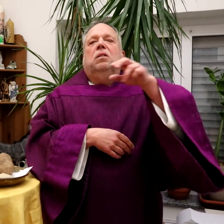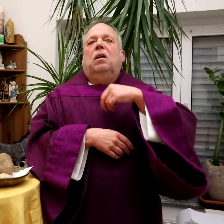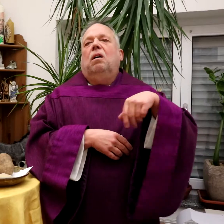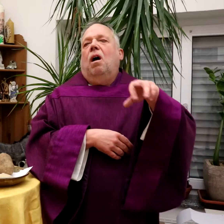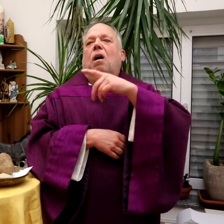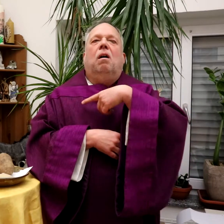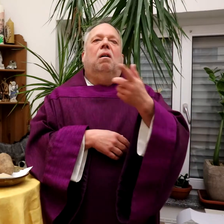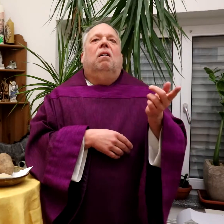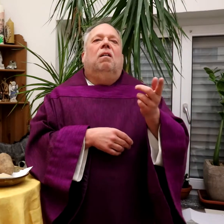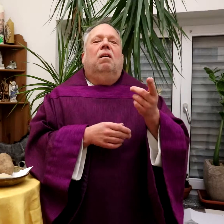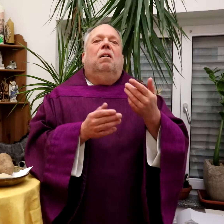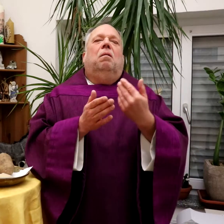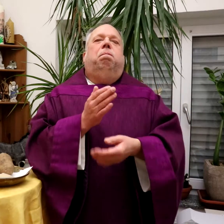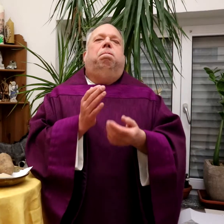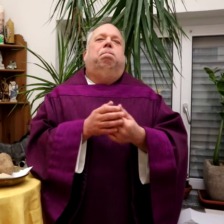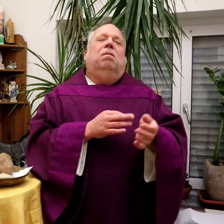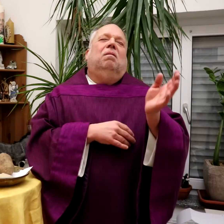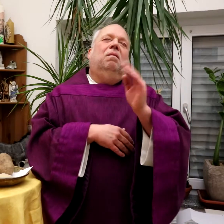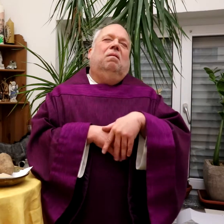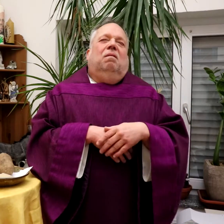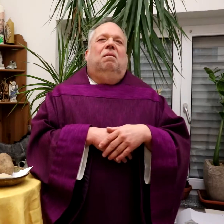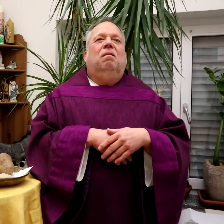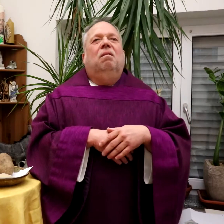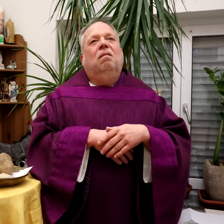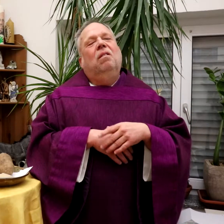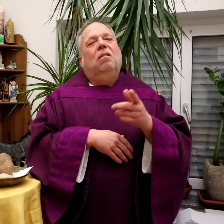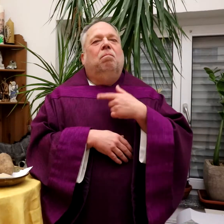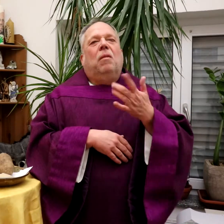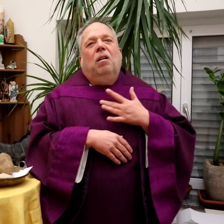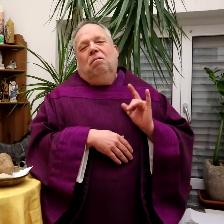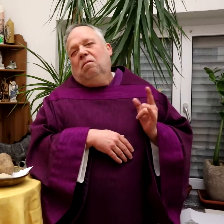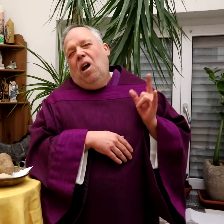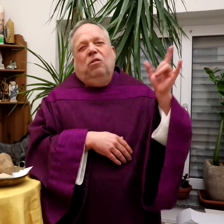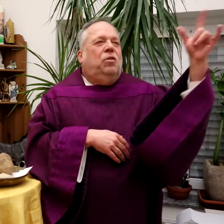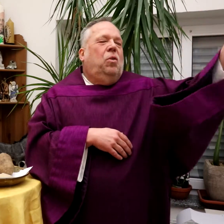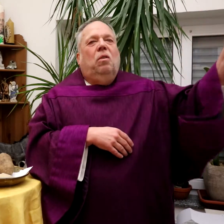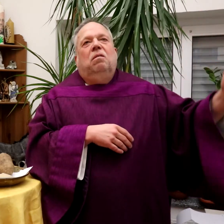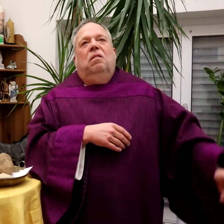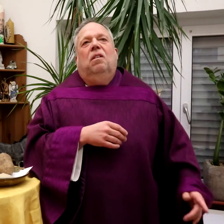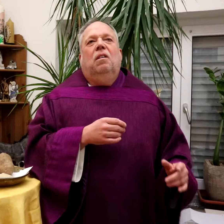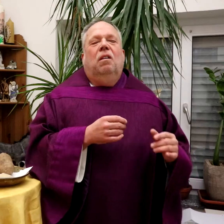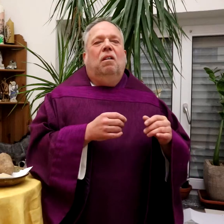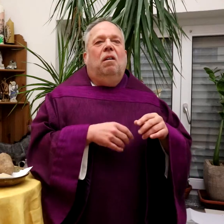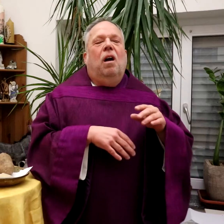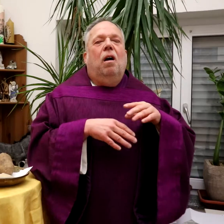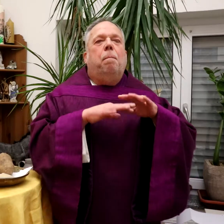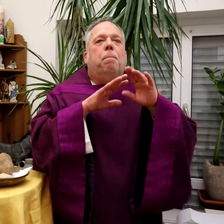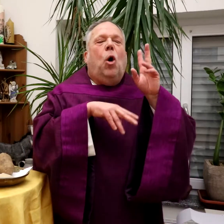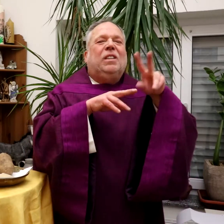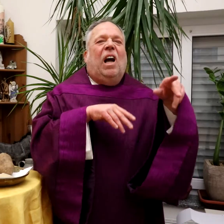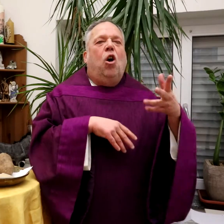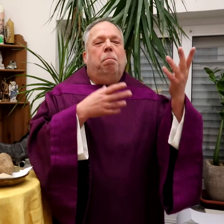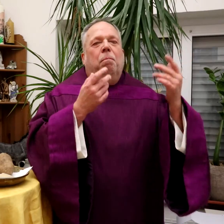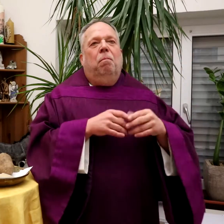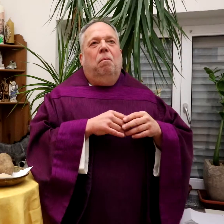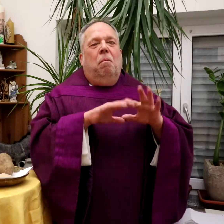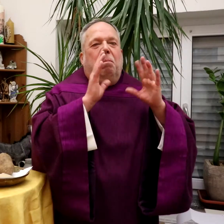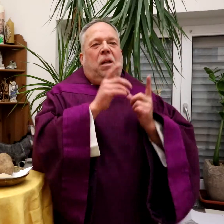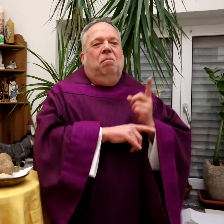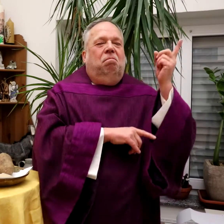ein gewöhnlicher Spaziergang. Och, was ist da dran schon Besonderes? Ich möchte, man möchte lieber einen großen